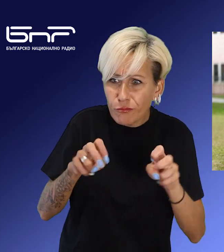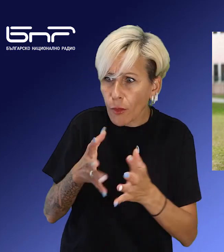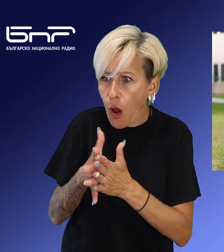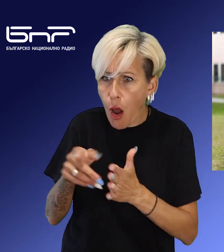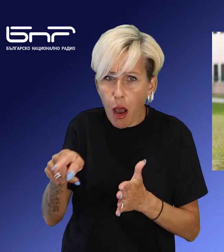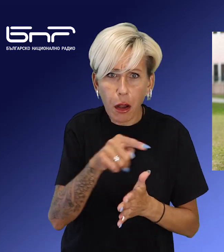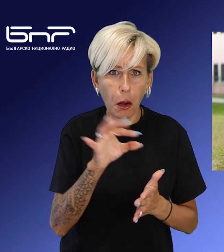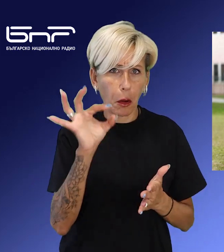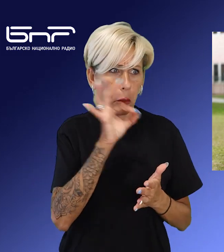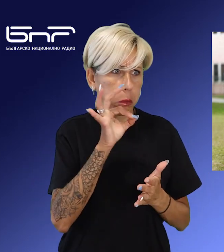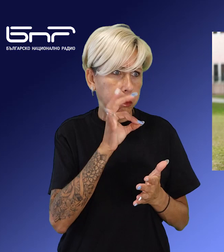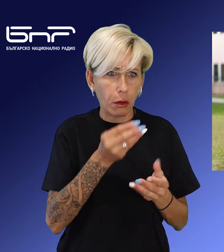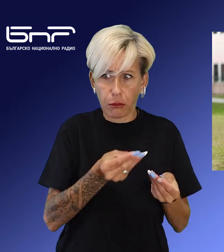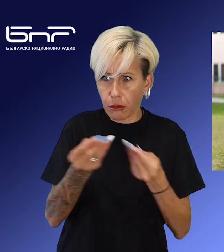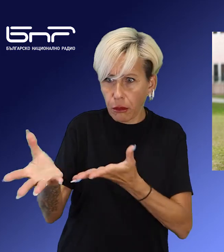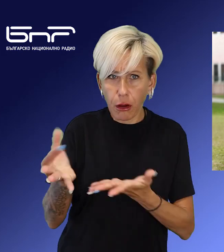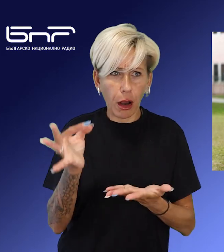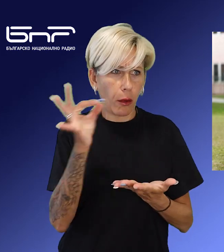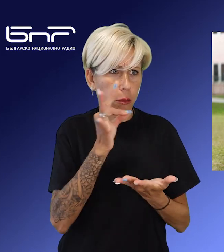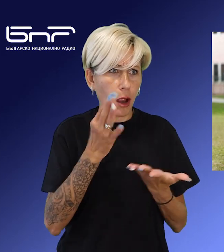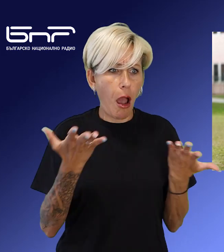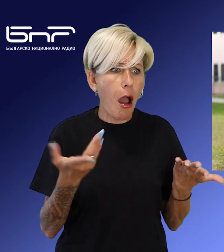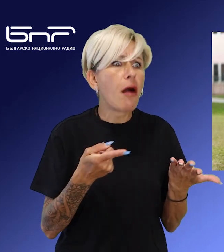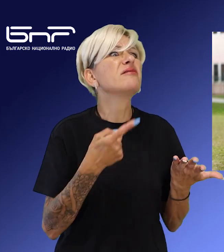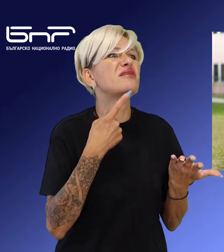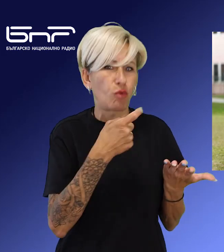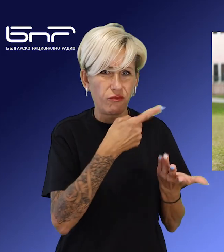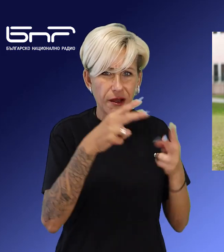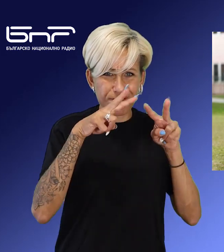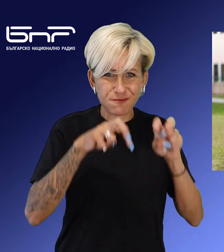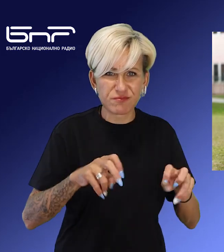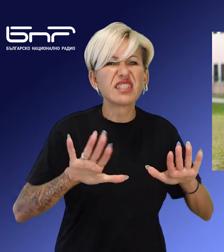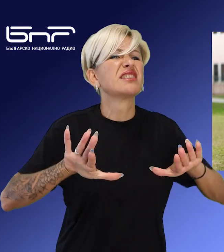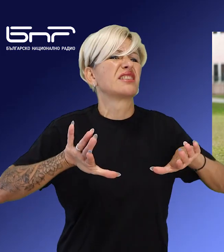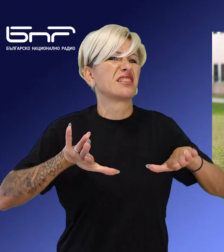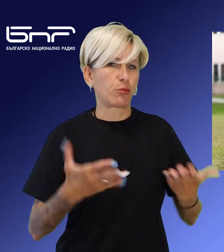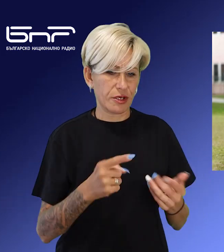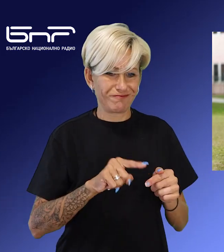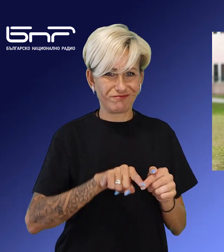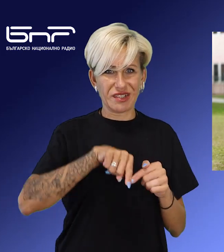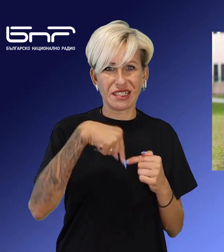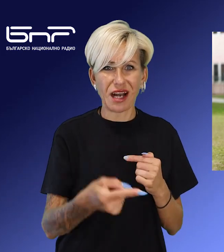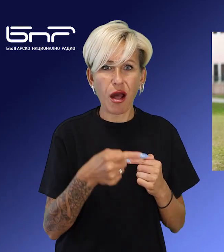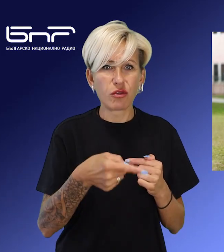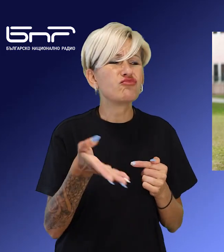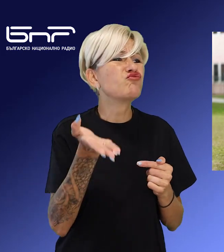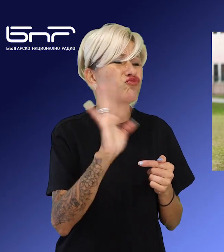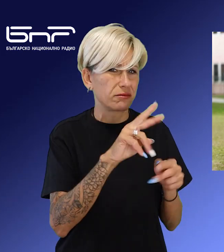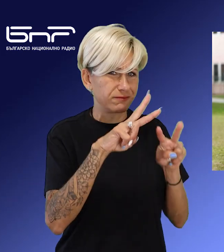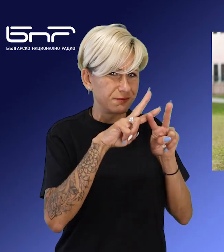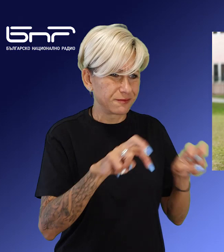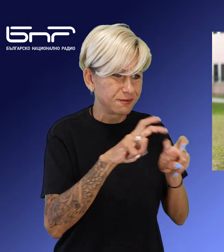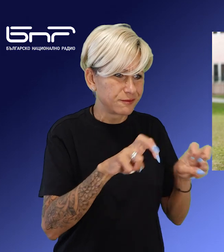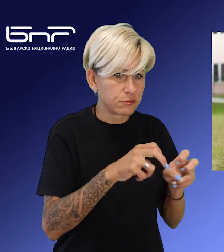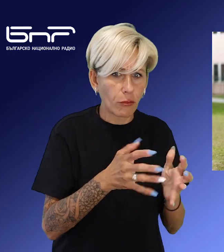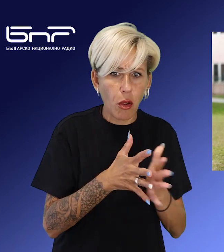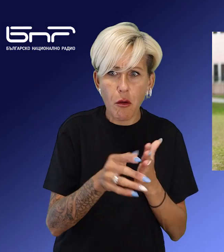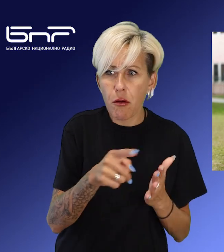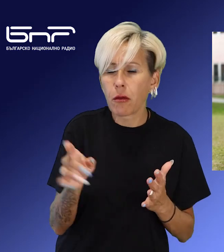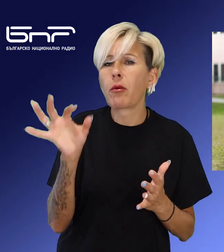с увреждания. Всъщност, разплитането на измамата запозва след случайна анкета на рези и Пловдив до пациенти от Фазерджик с